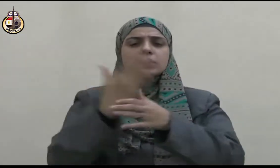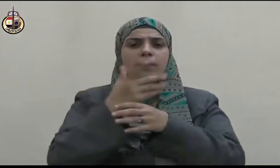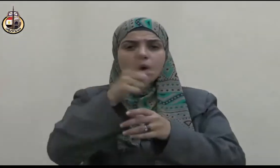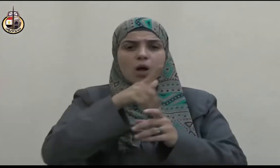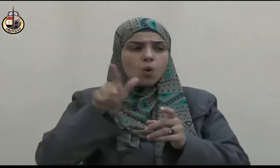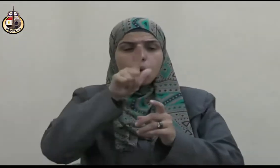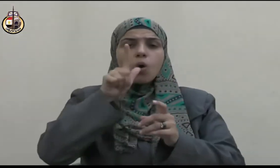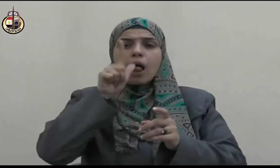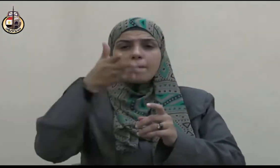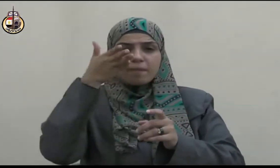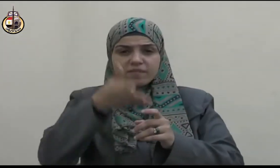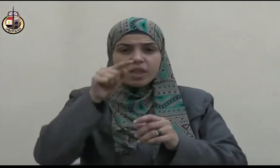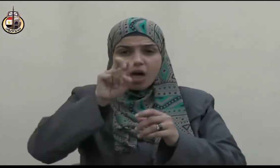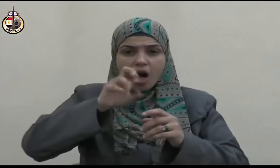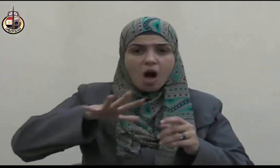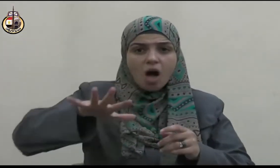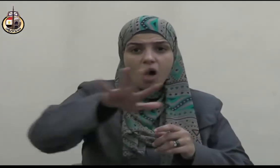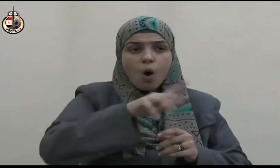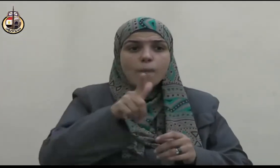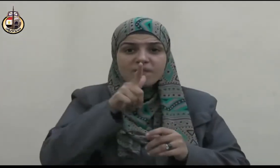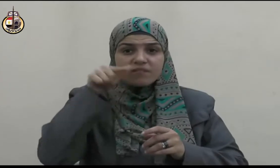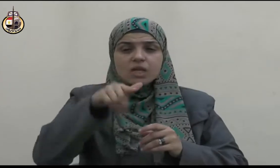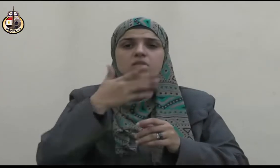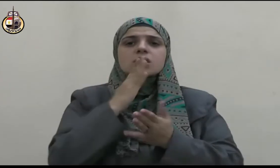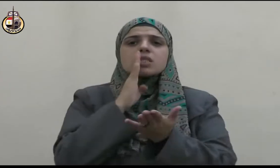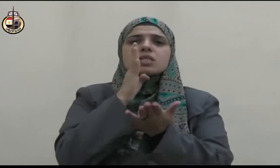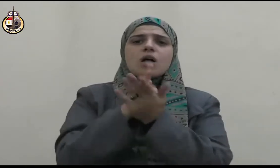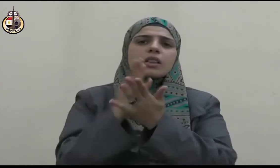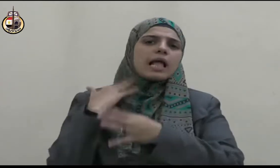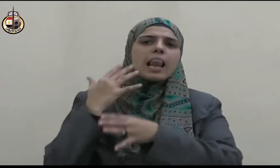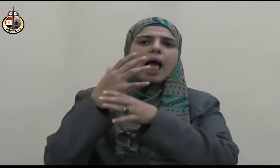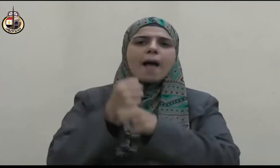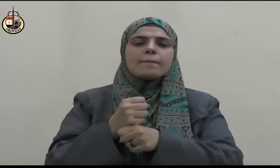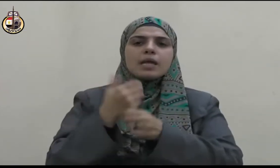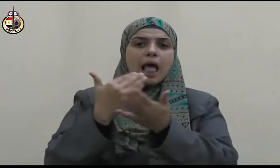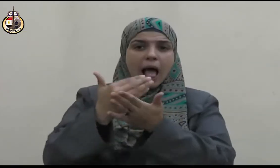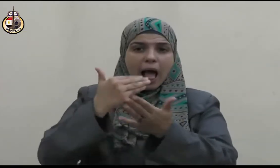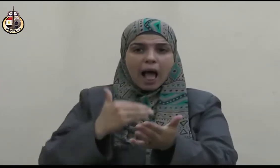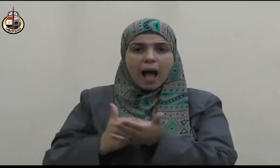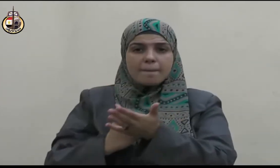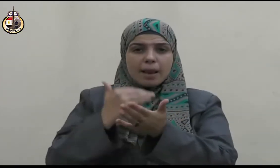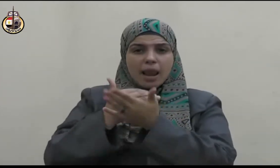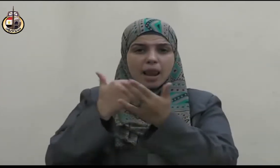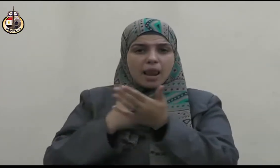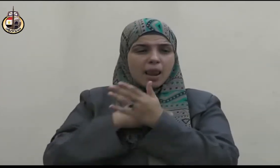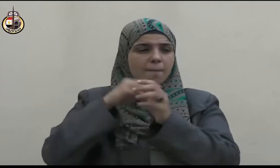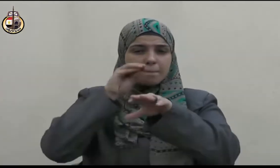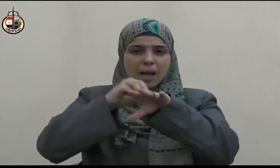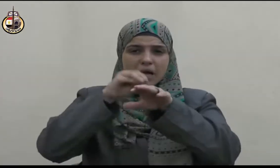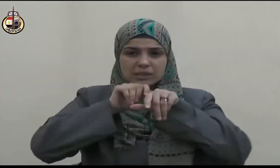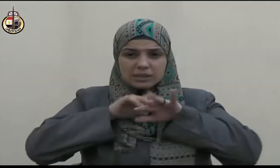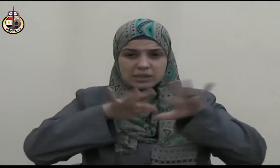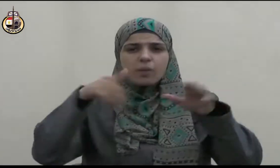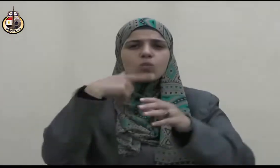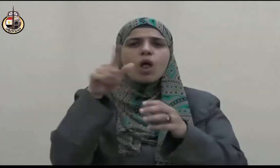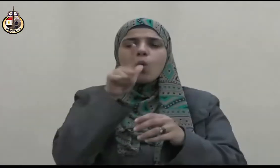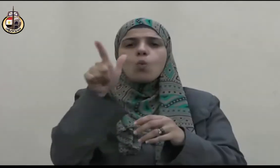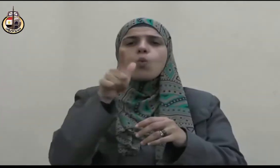الروم أبا سفيان بن حرب قبل إسلامه ليسأله عن رسول الله صلى الله عليه وسلم